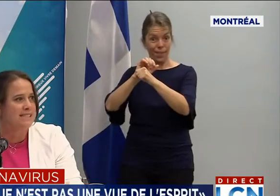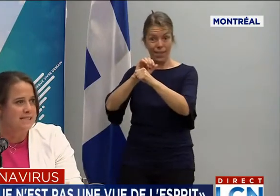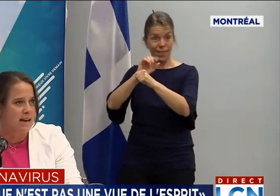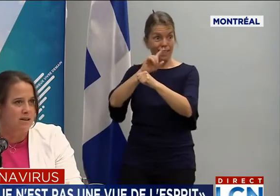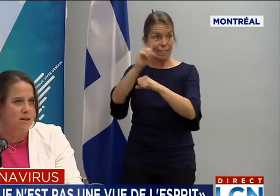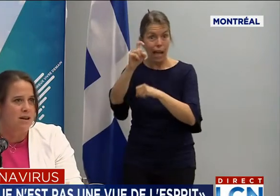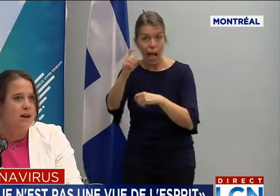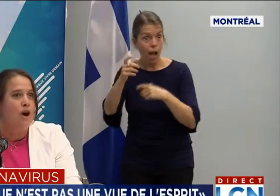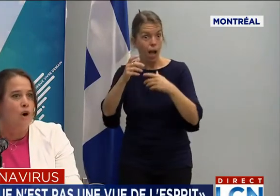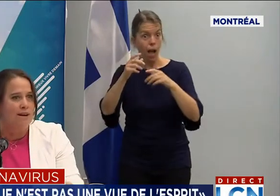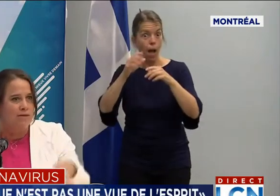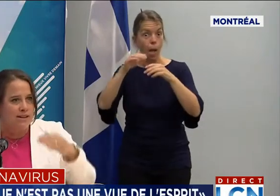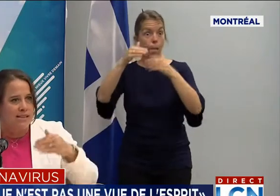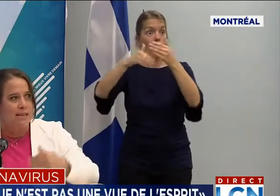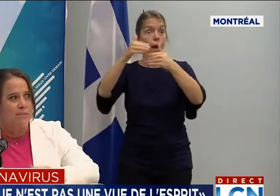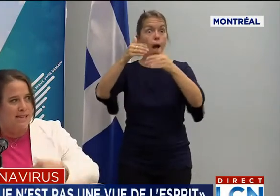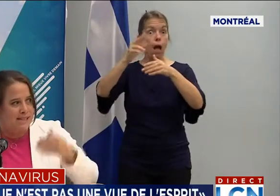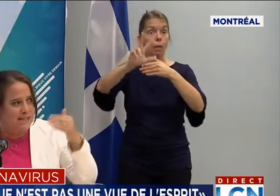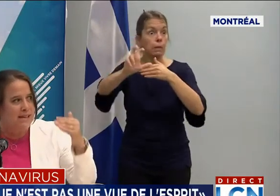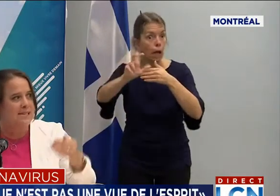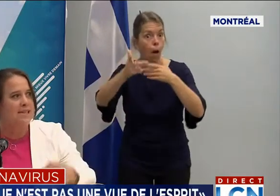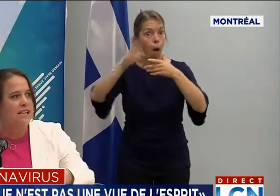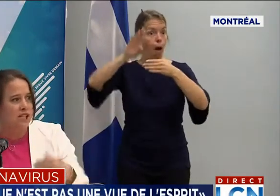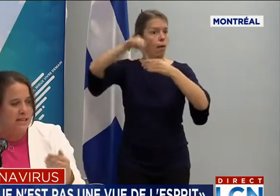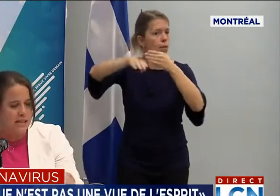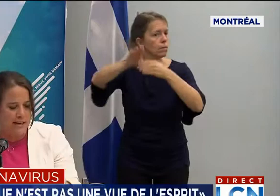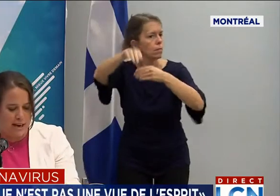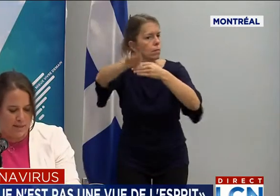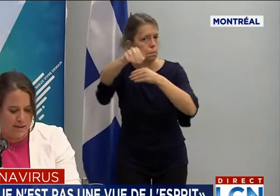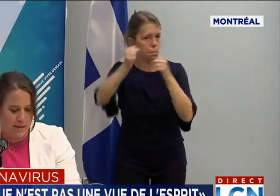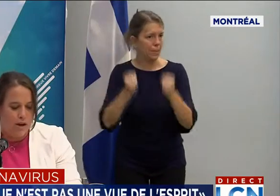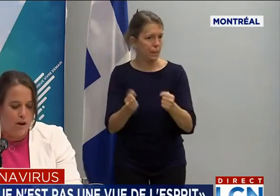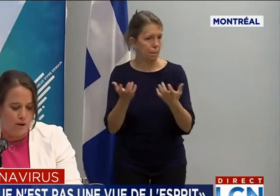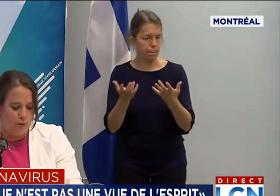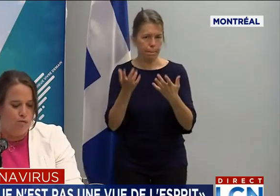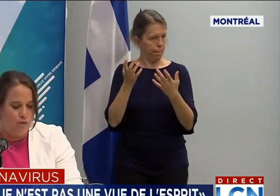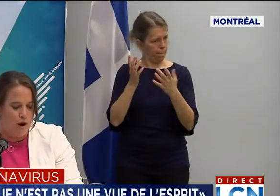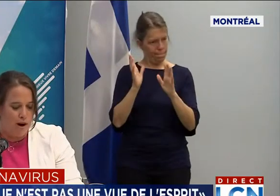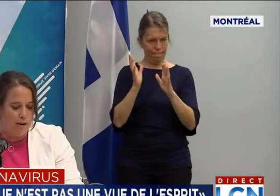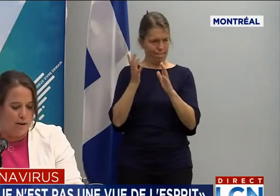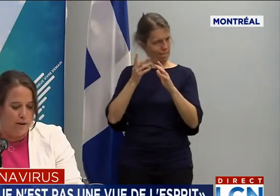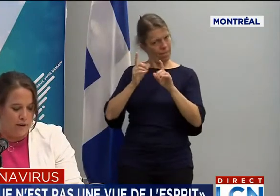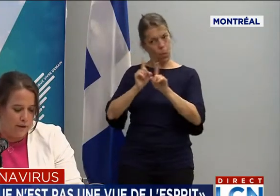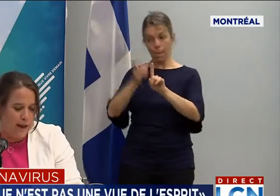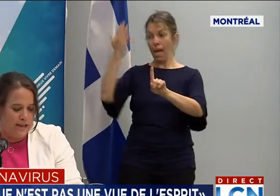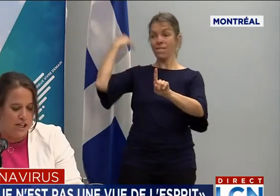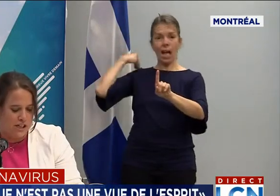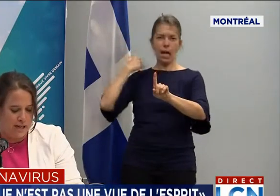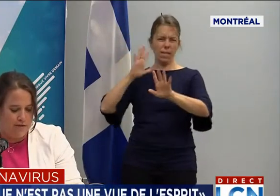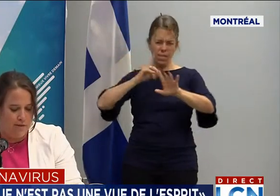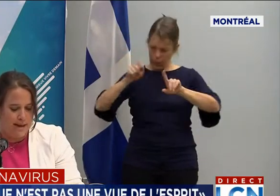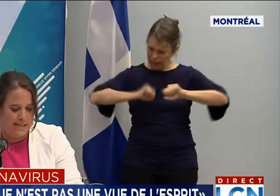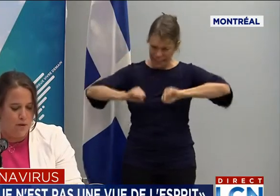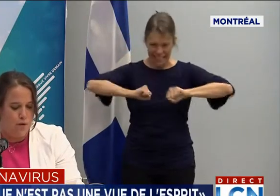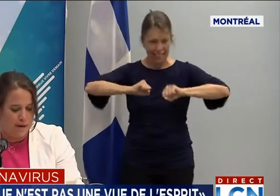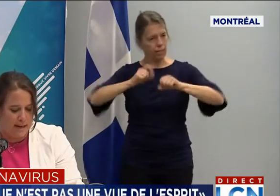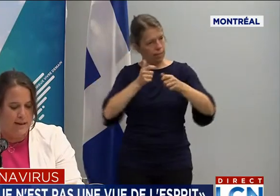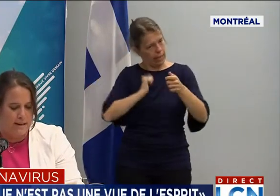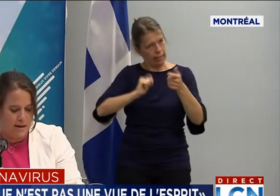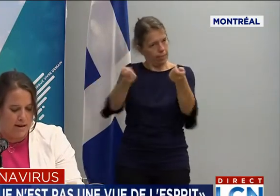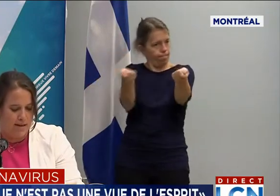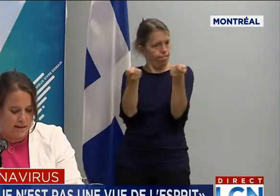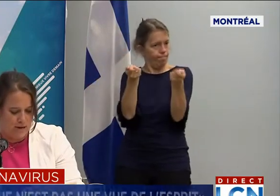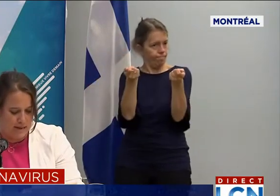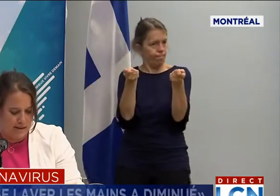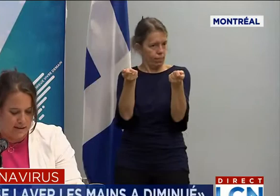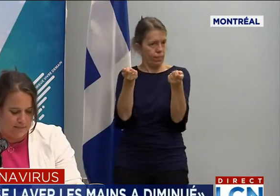jusqu'à des 600 cas, on va avoir cette capacité et cette agilité rapide de pouvoir aller chercher l'information auprès